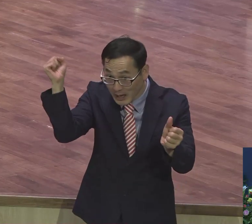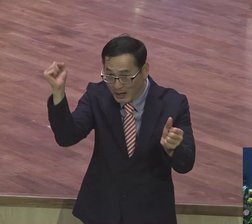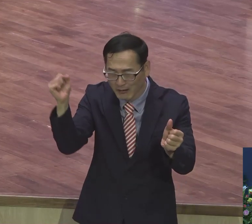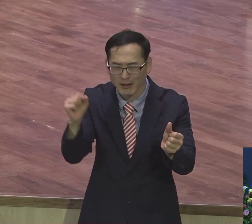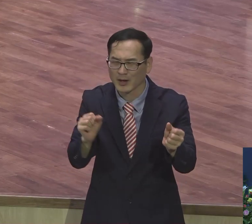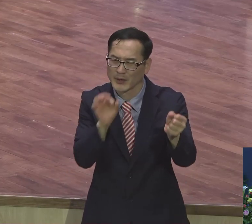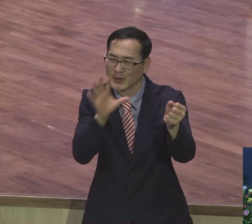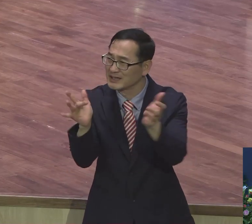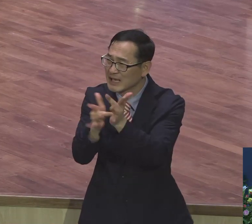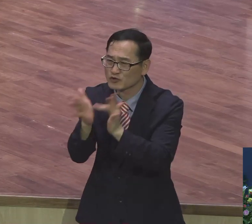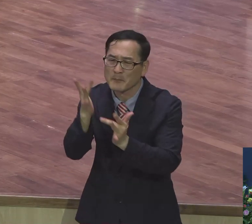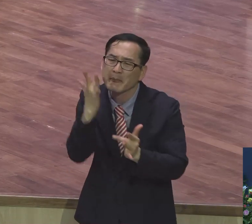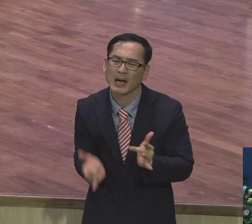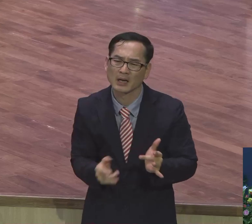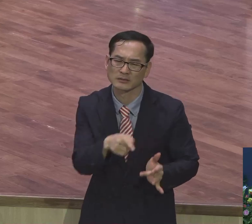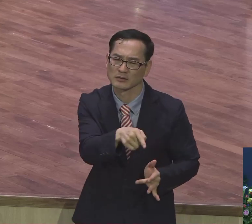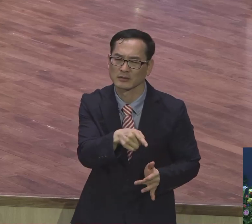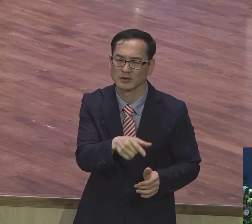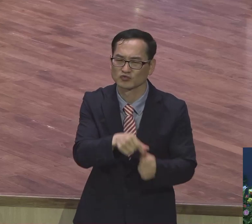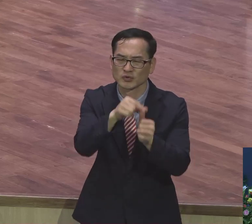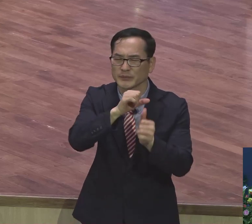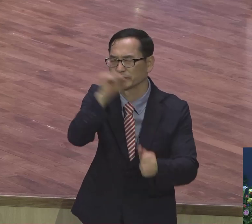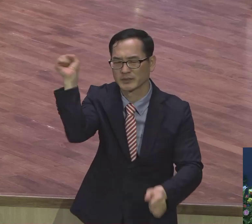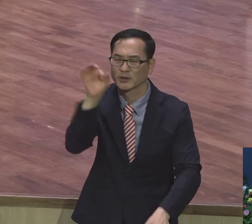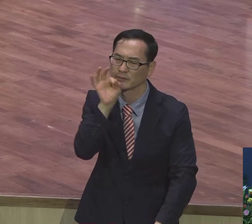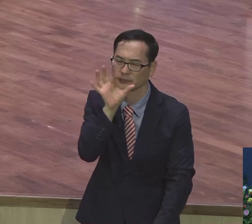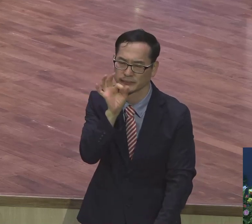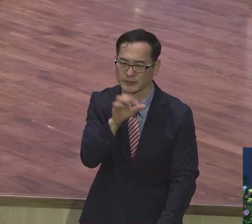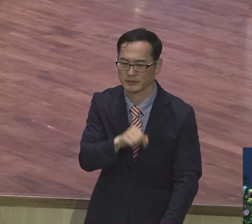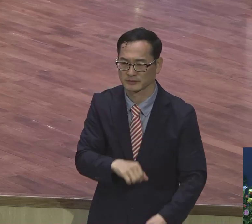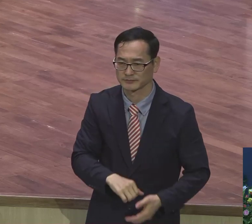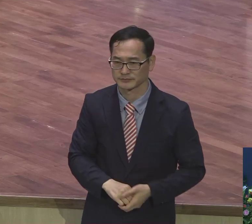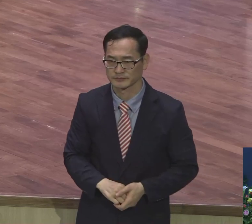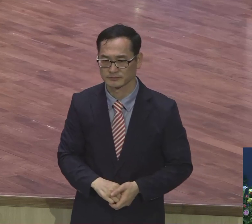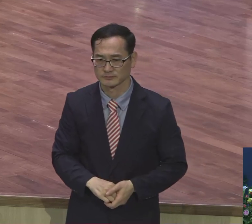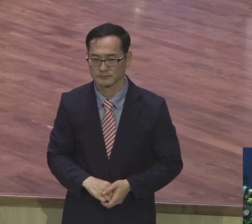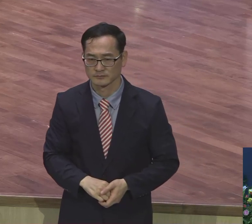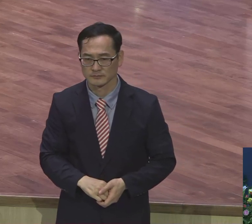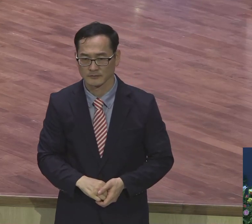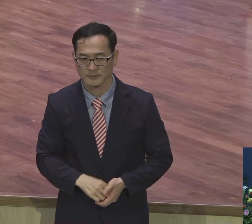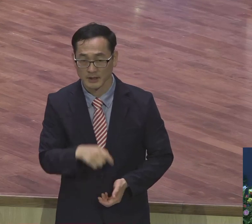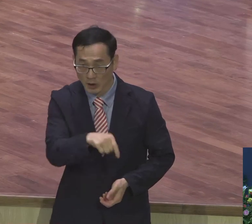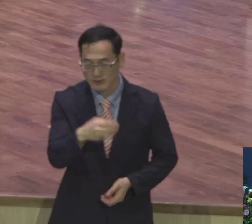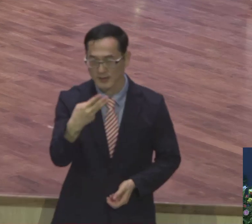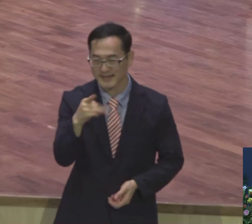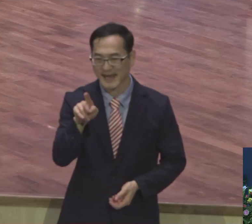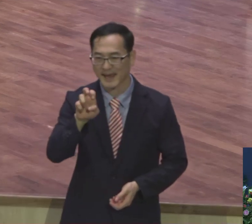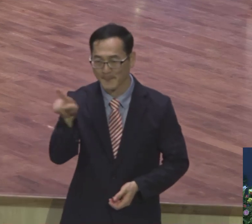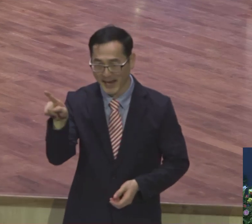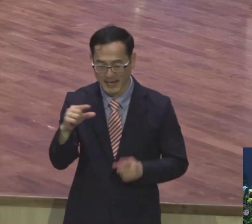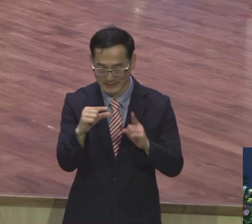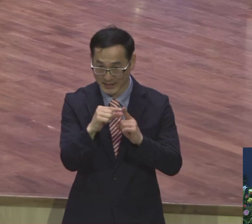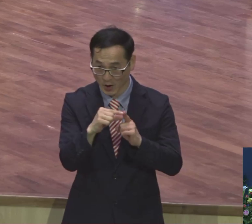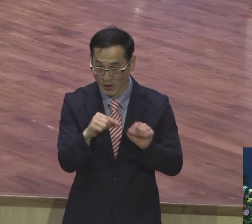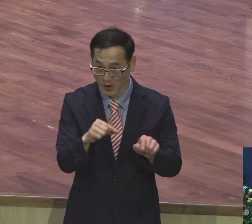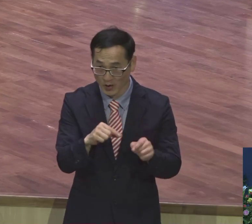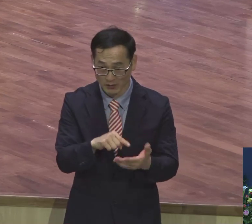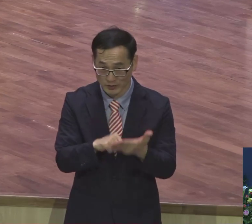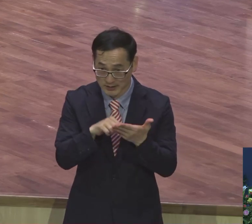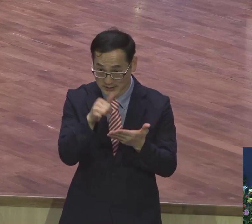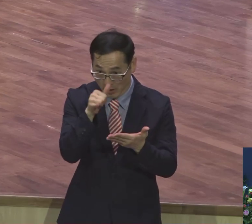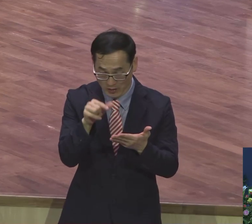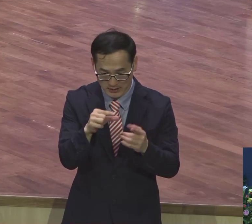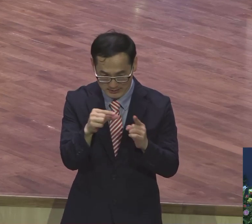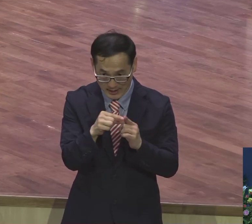말씀이 무슨 말씀이냐고 이 말씀을 레마를 표현합니다. 레마 레마인데 레마 단순히 문자적인 의미의